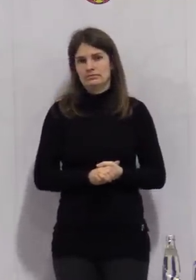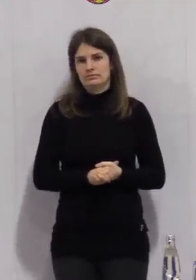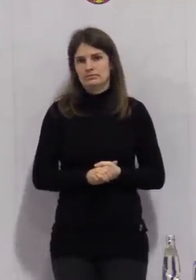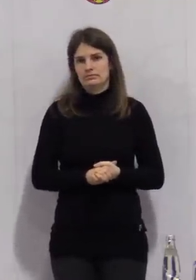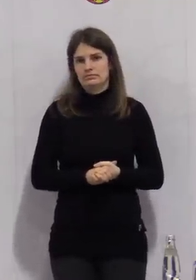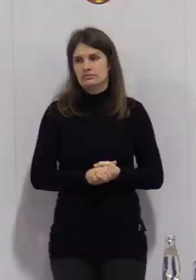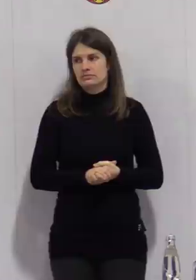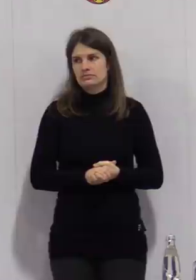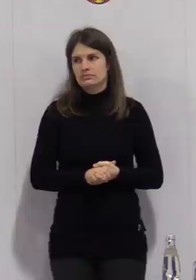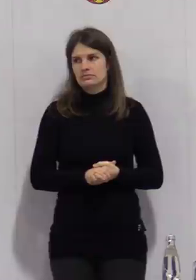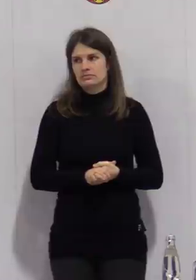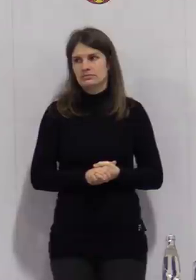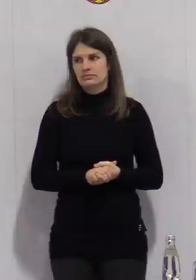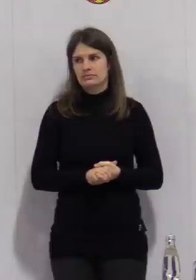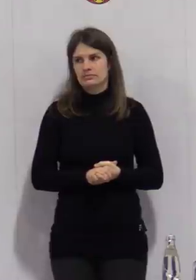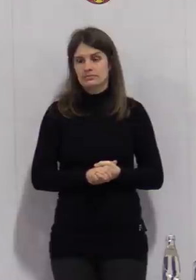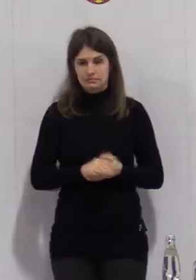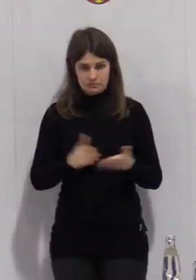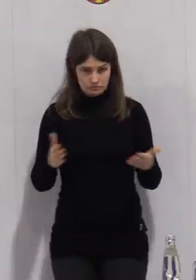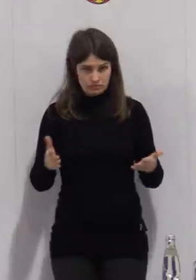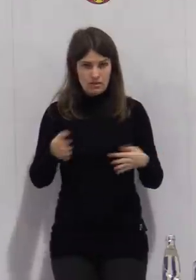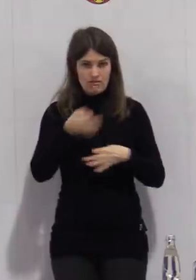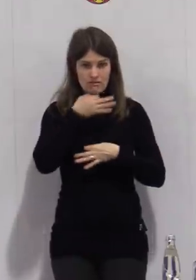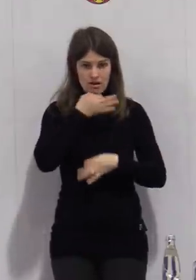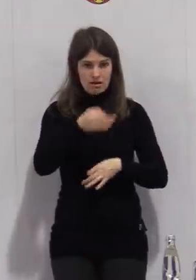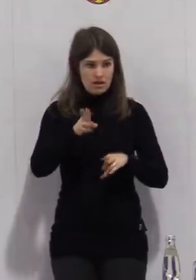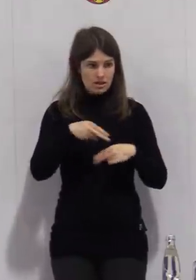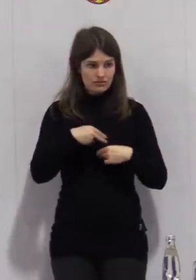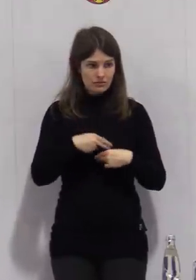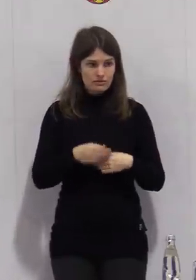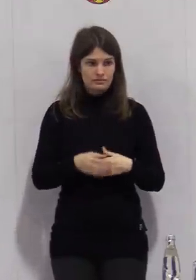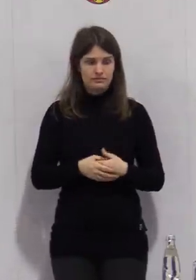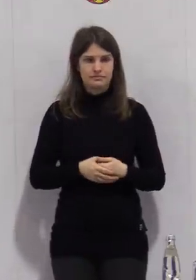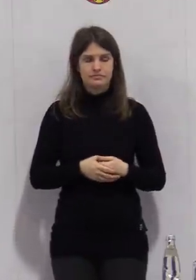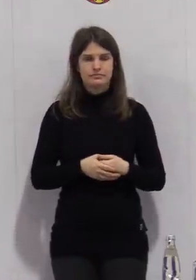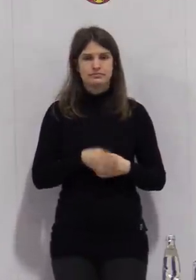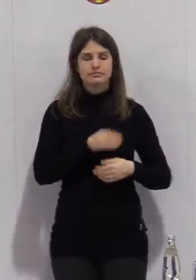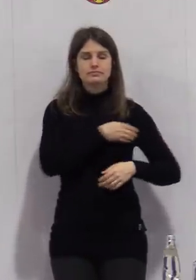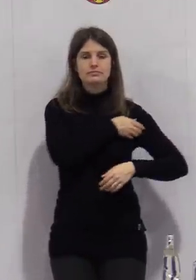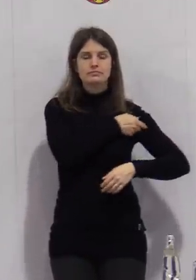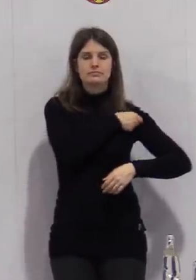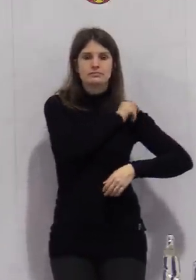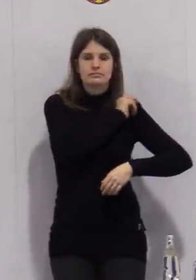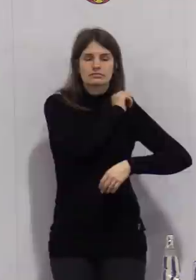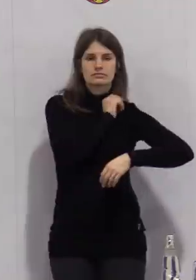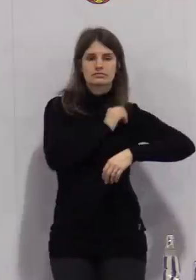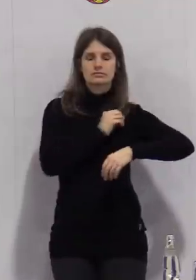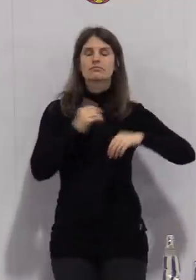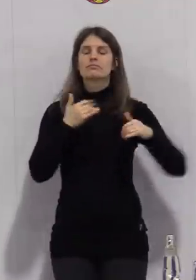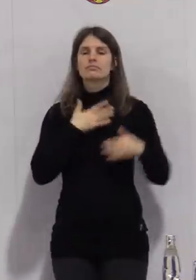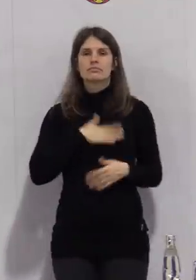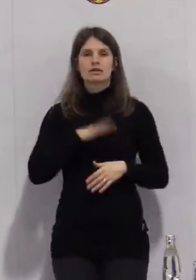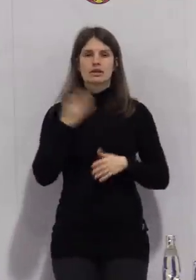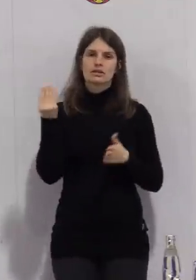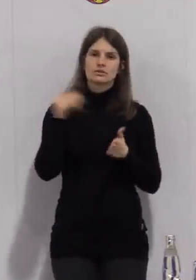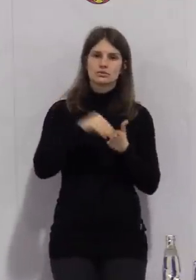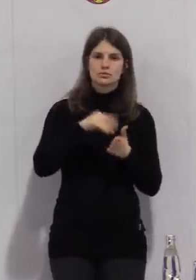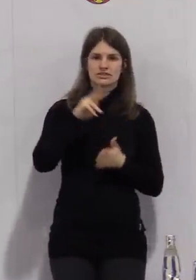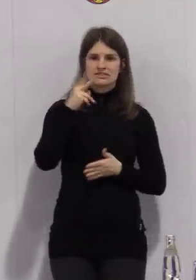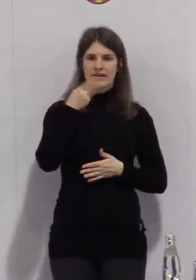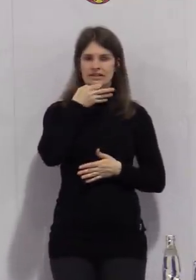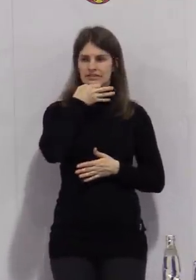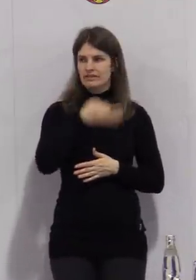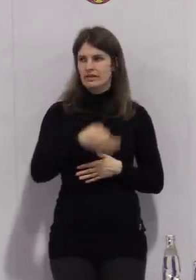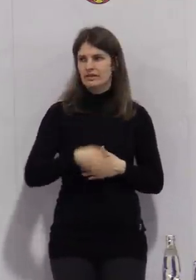Wollt ihr jetzt damit Ihre Frage auf das erste Fragen vorhaben? Ja, darf ich gleich eine andere Frage stellen? Sie dürfen